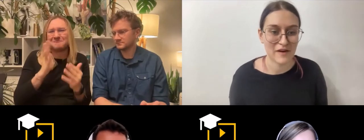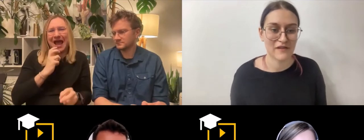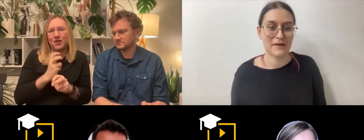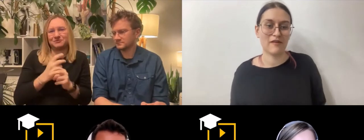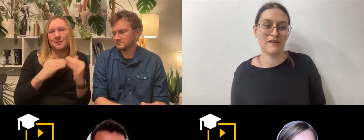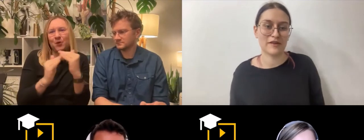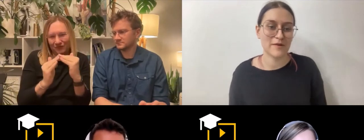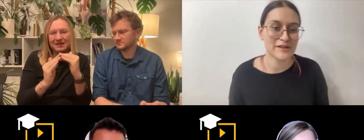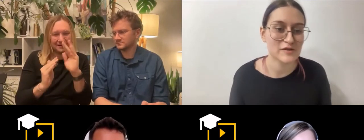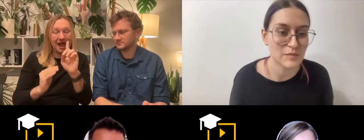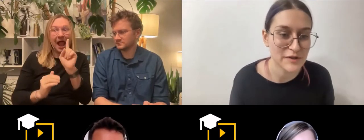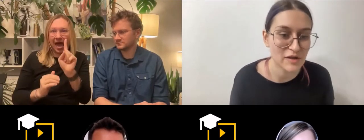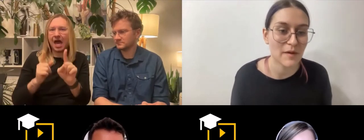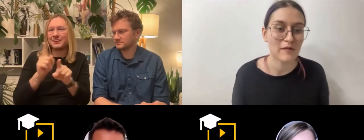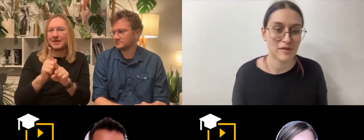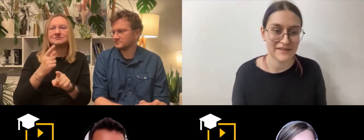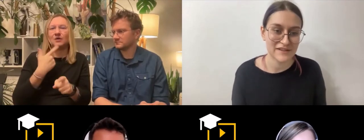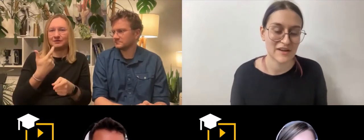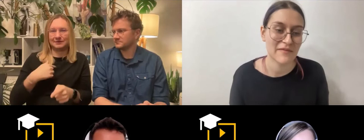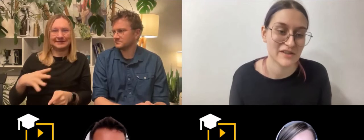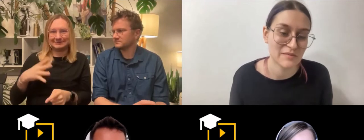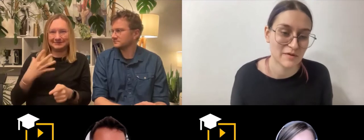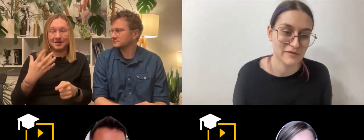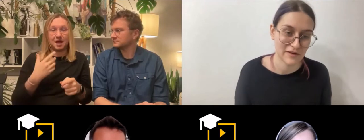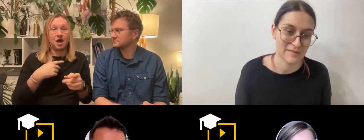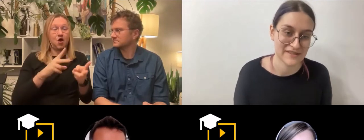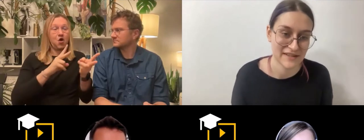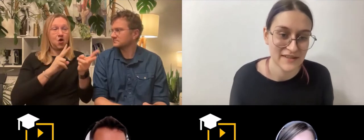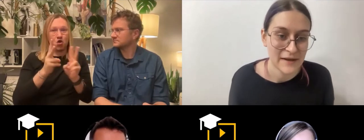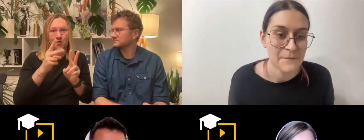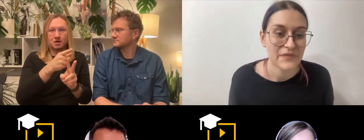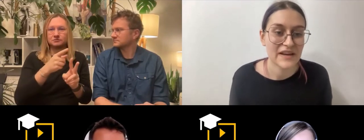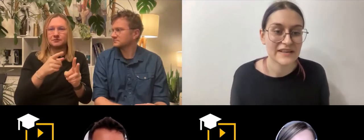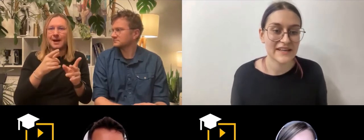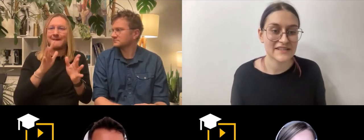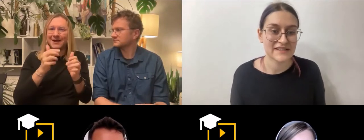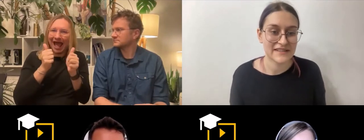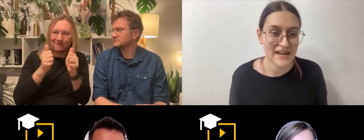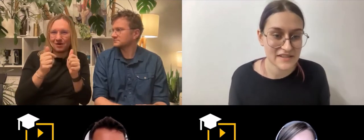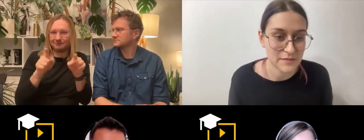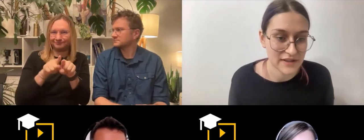-lewo, prawo-lewo. Nie mogę się skupić, no bo automatycznie faktycznie porównuję i patrzę. I też drażni mnie,